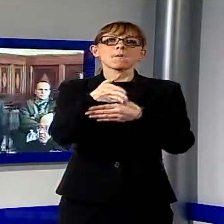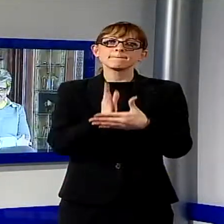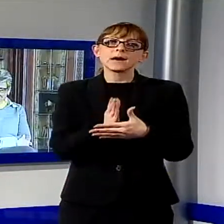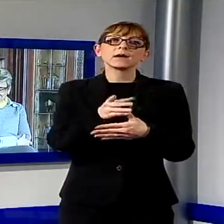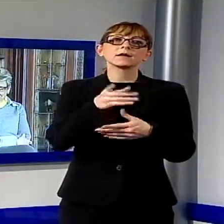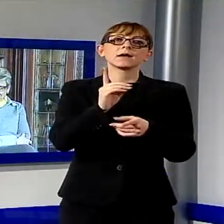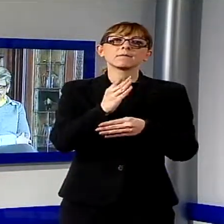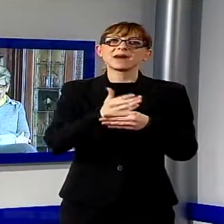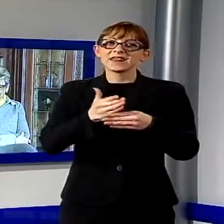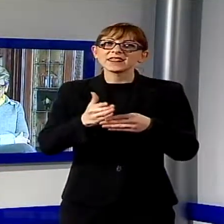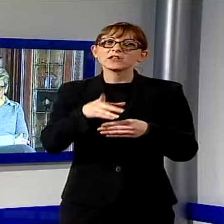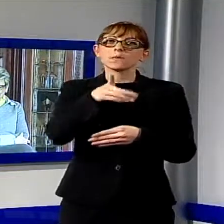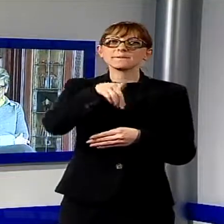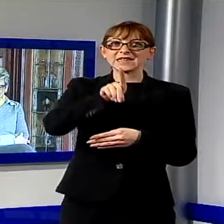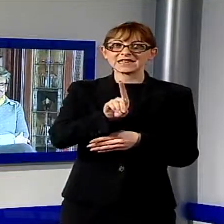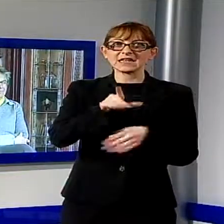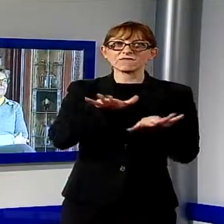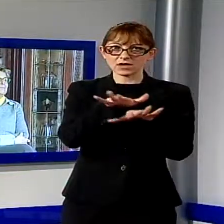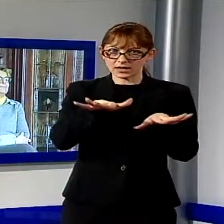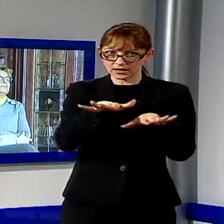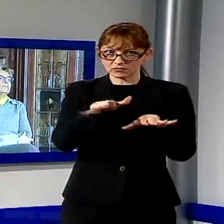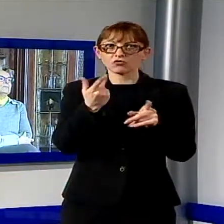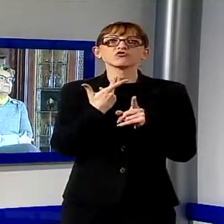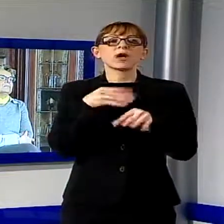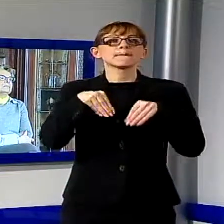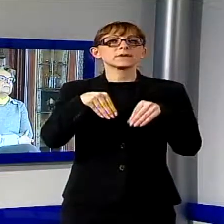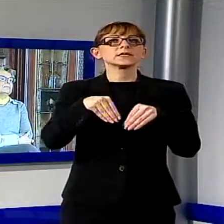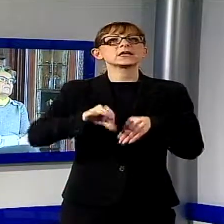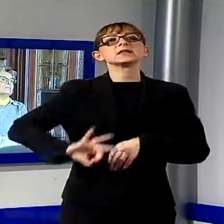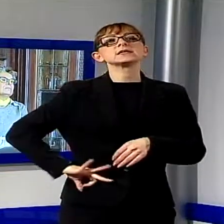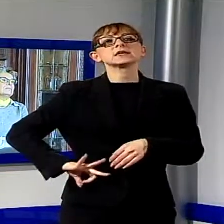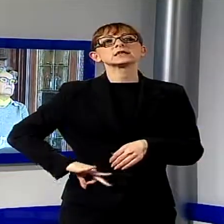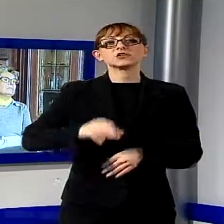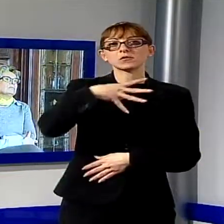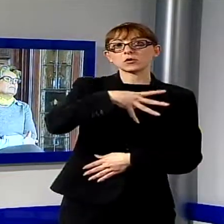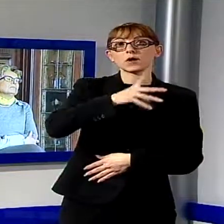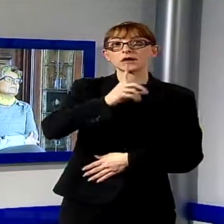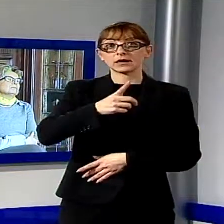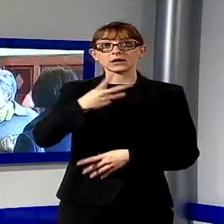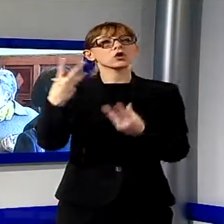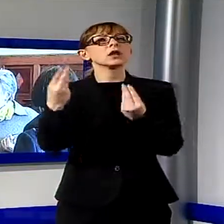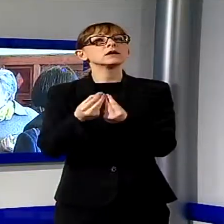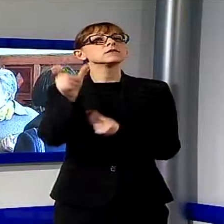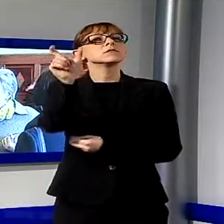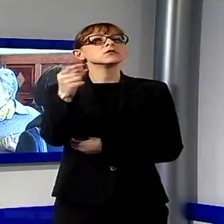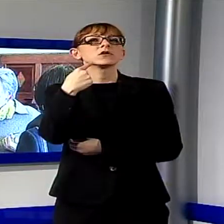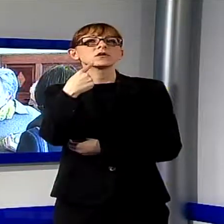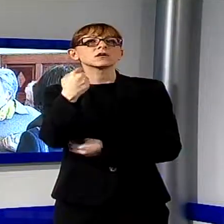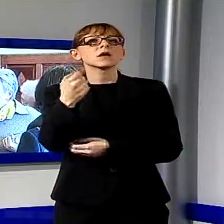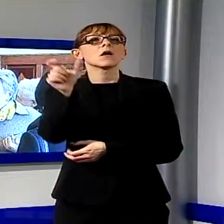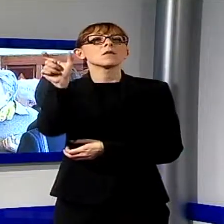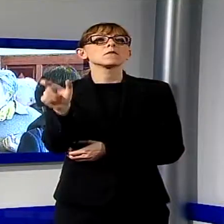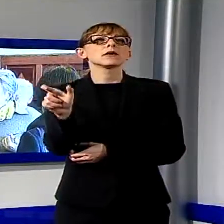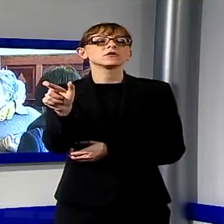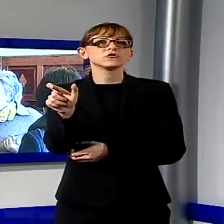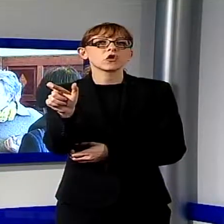solo. A tenere a battesimo il suo nuovo delfino, la senatrice Emanuela Granaiola, insieme alla più grande sostenitrice di Del Ghingaro in